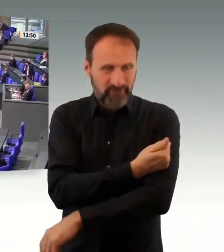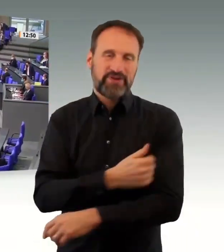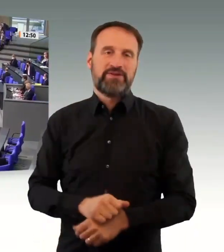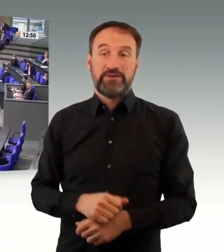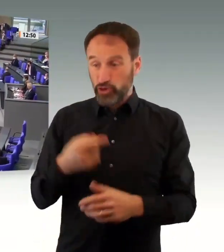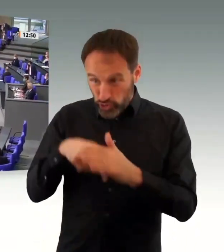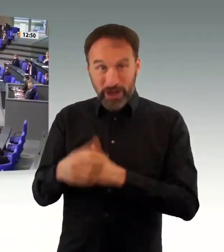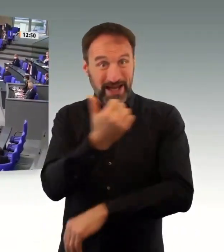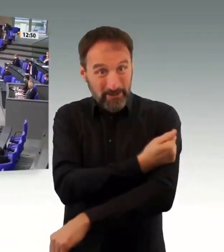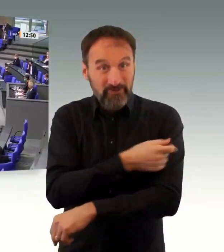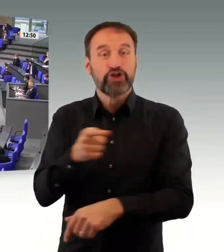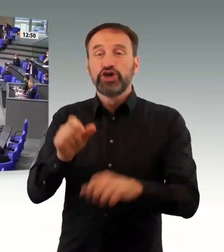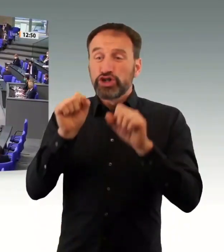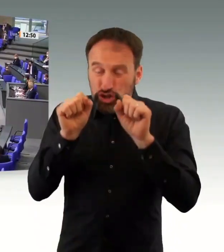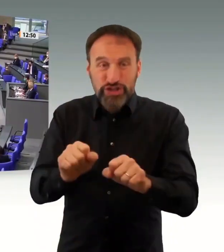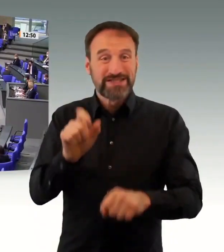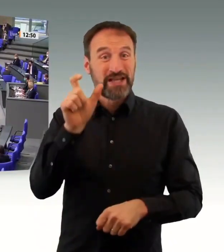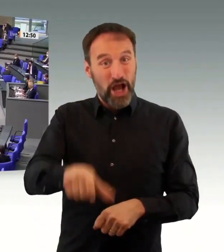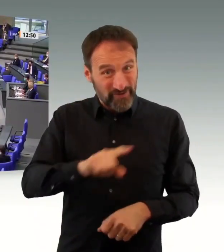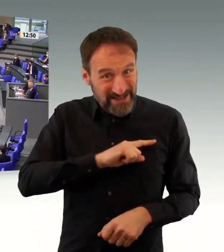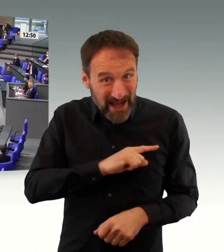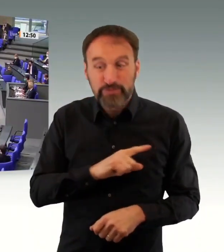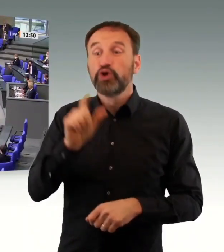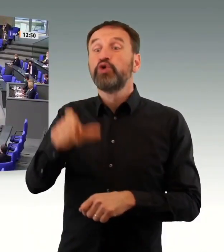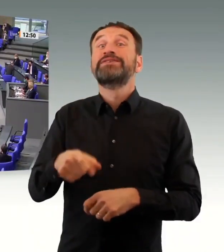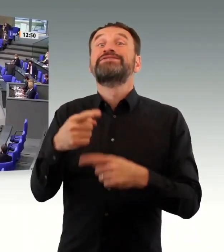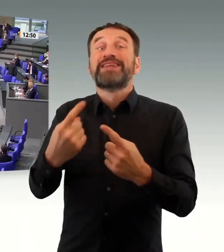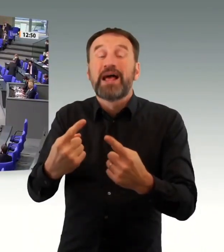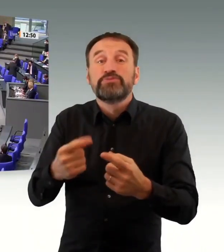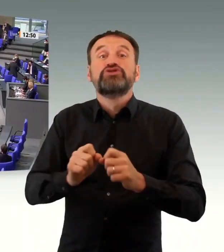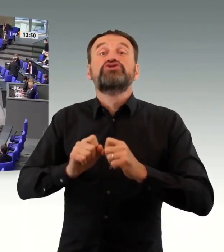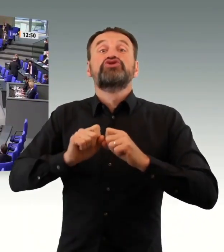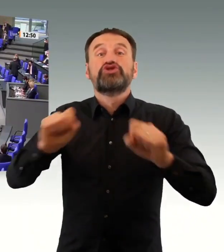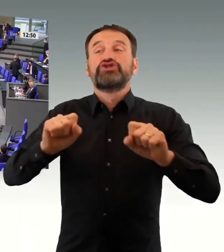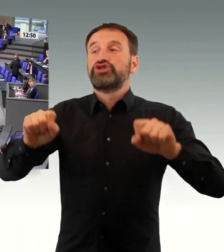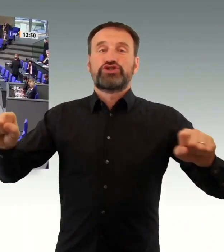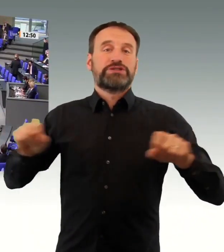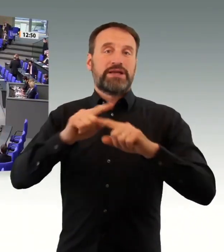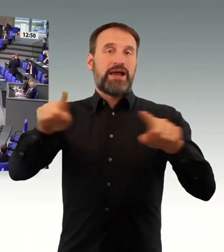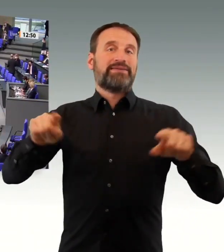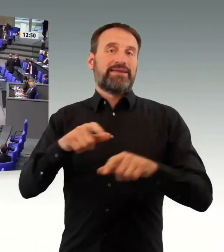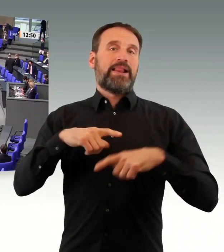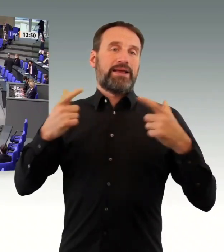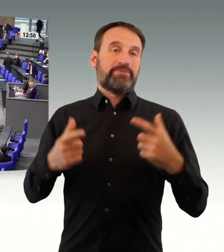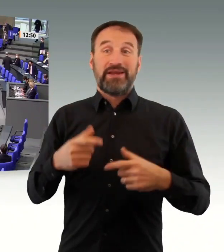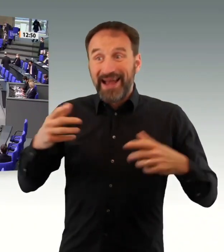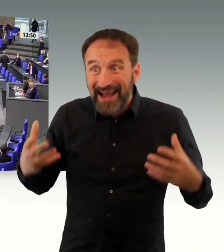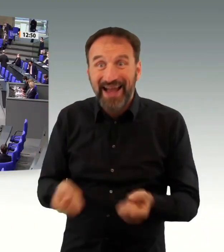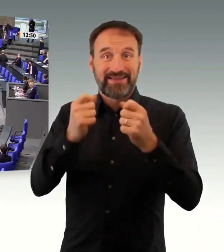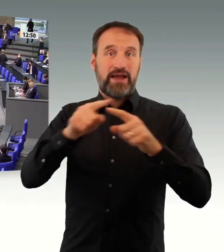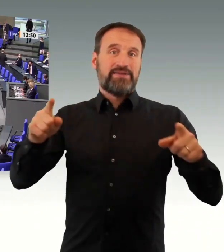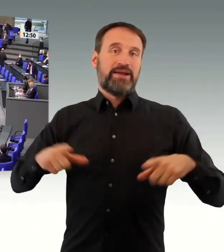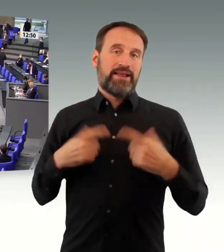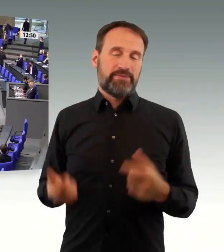Sehr geehrte Frau Präsidentin! Liebe Kolleginnen und Kollegen! Wir haben am 25. März des letzten